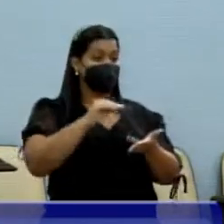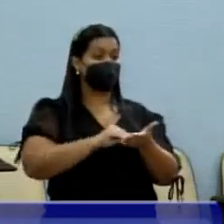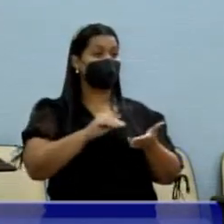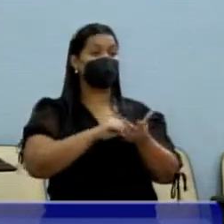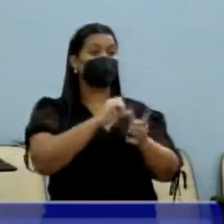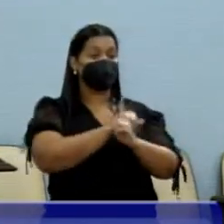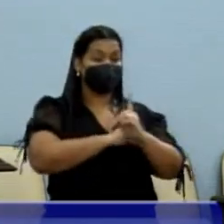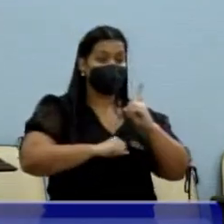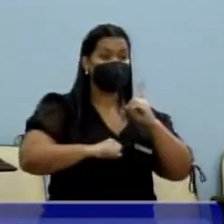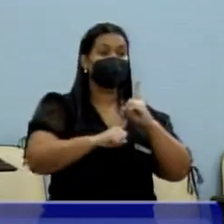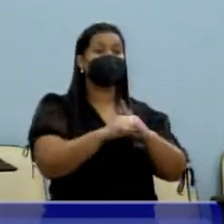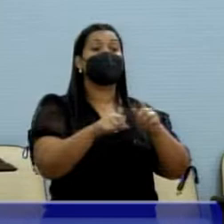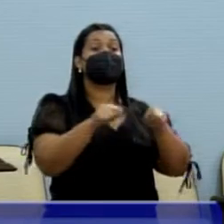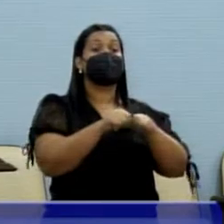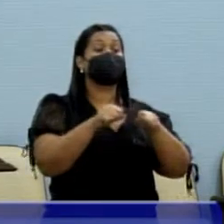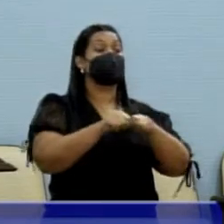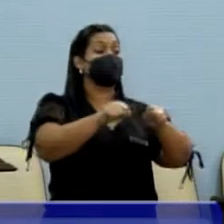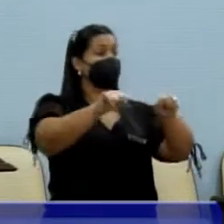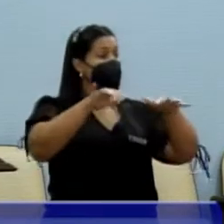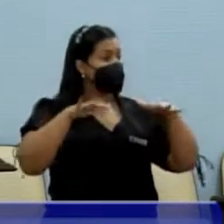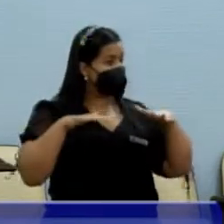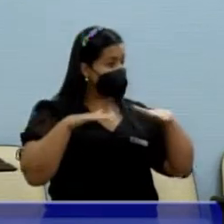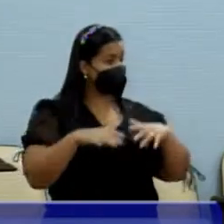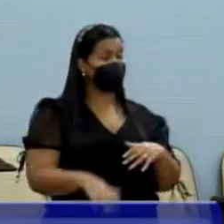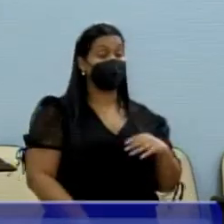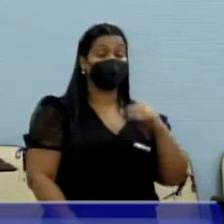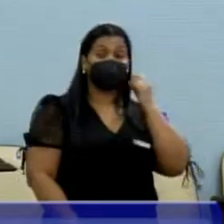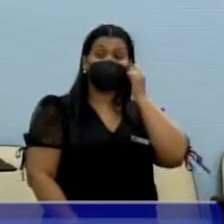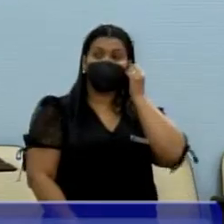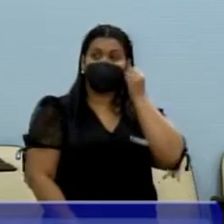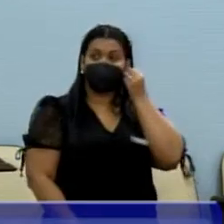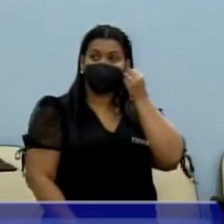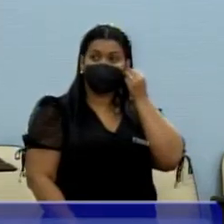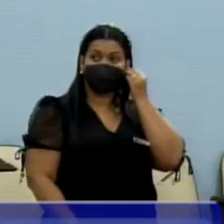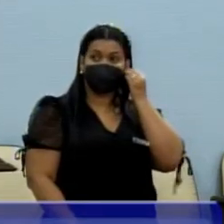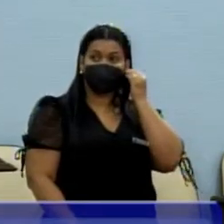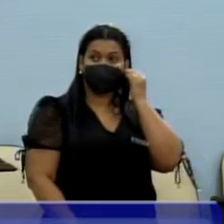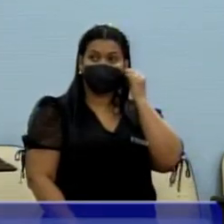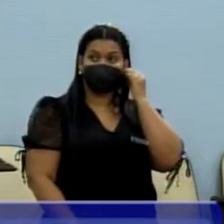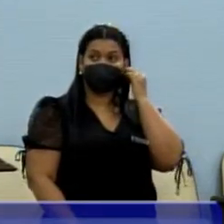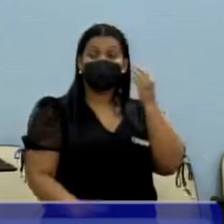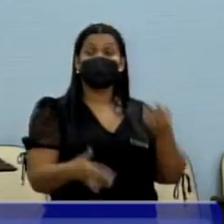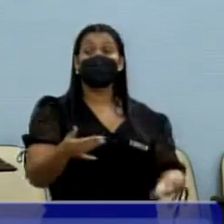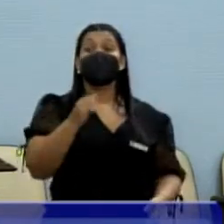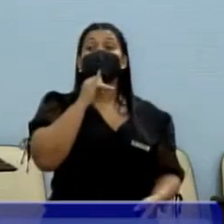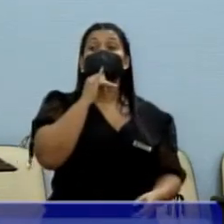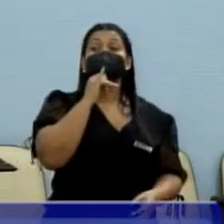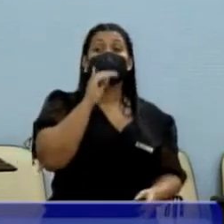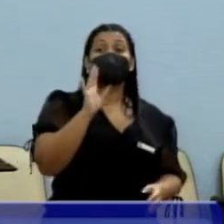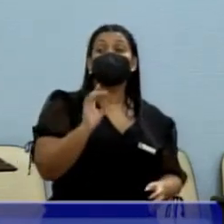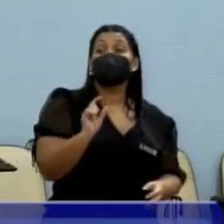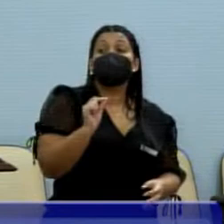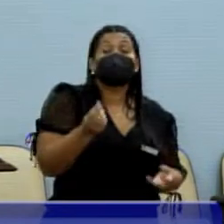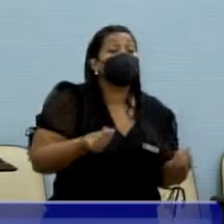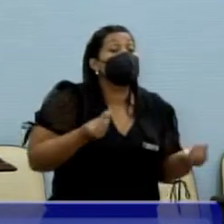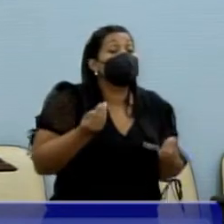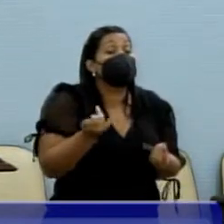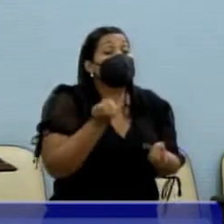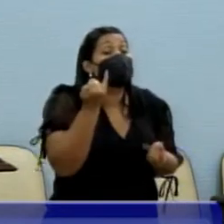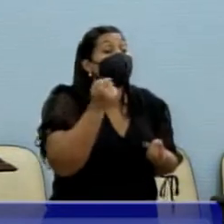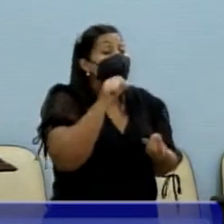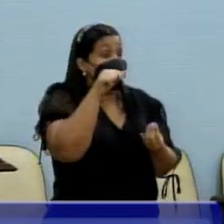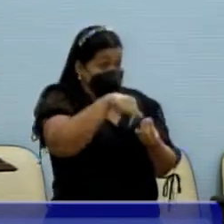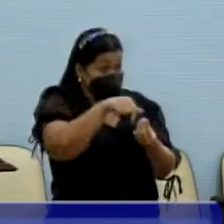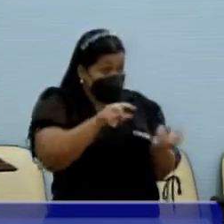Social para realizar uma audiência pública. Então, eu estou dando um exemplo, vereador Branco, de como é importante a